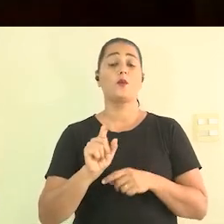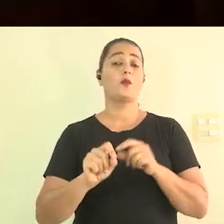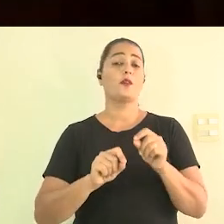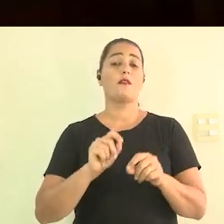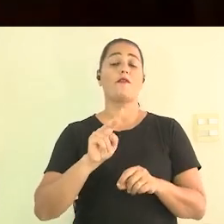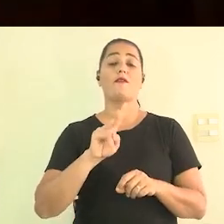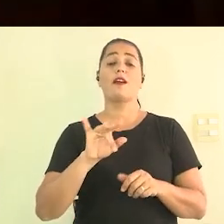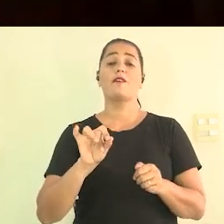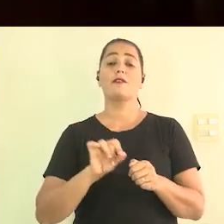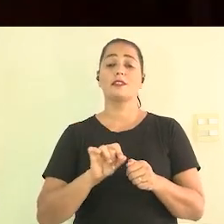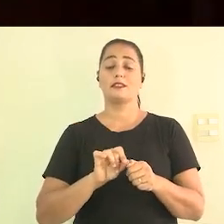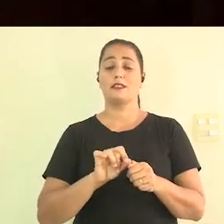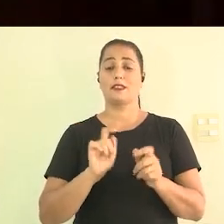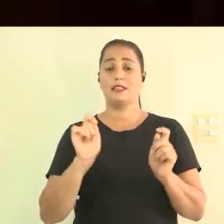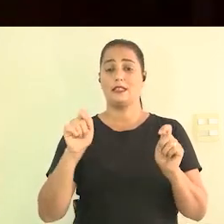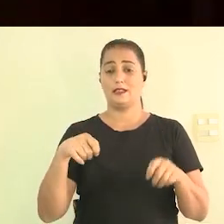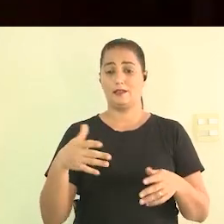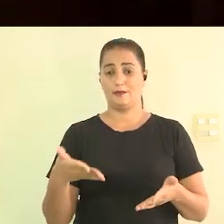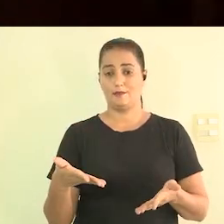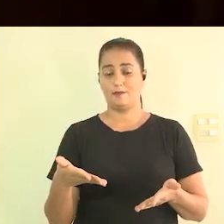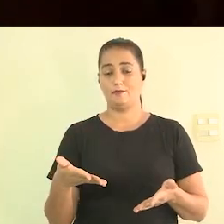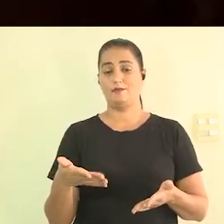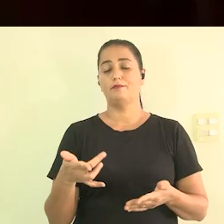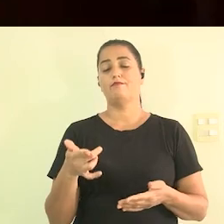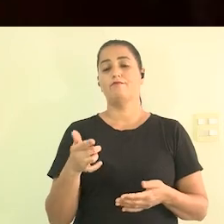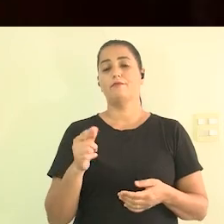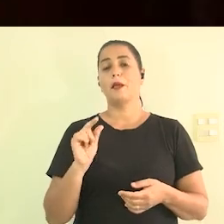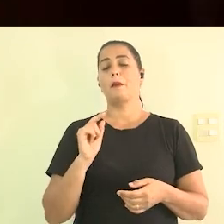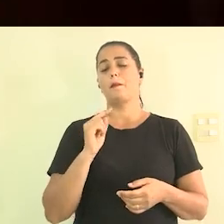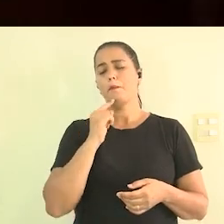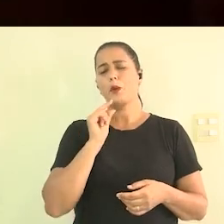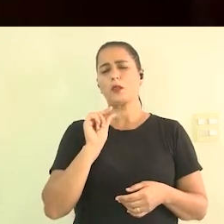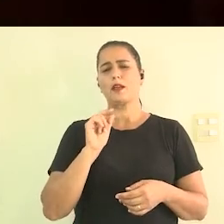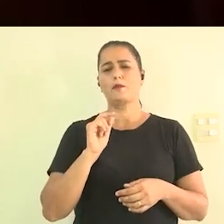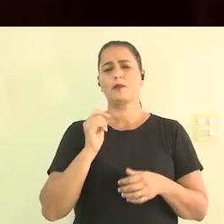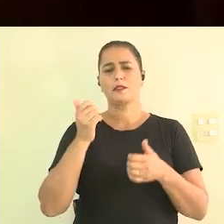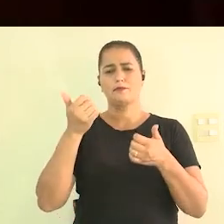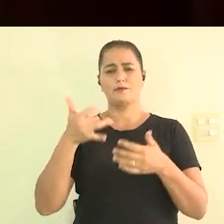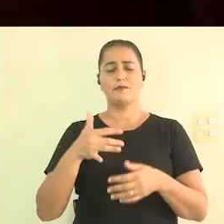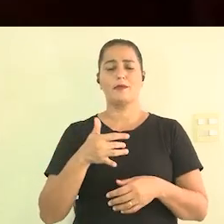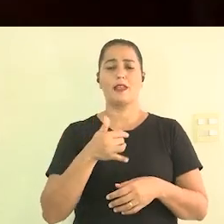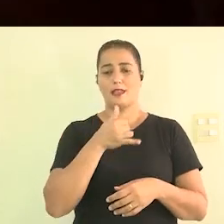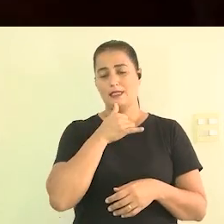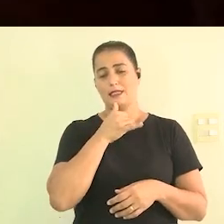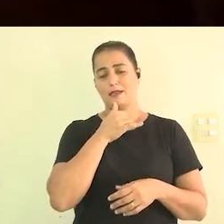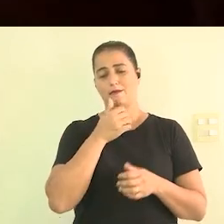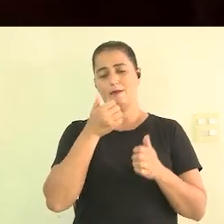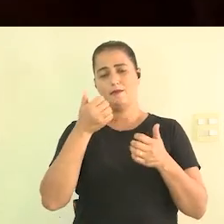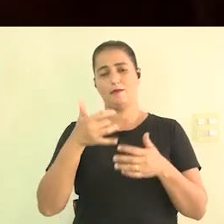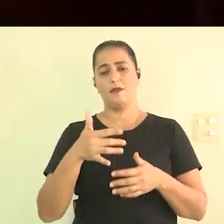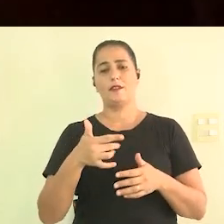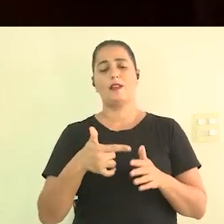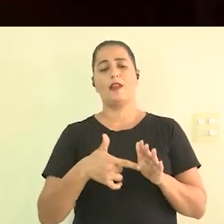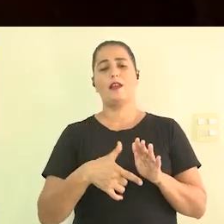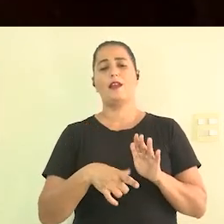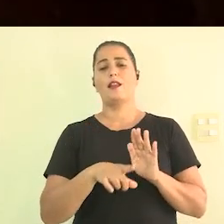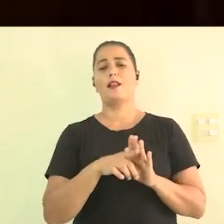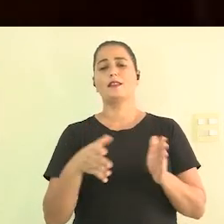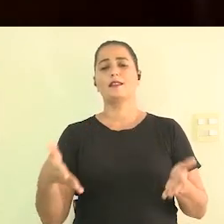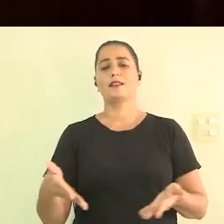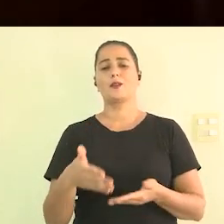eu vou dar um exemplo chegou um produtor né da lei Aldir Blanc que a gente sabe que o custo foi pequeno porque foi um auxílio emergencial